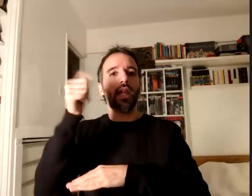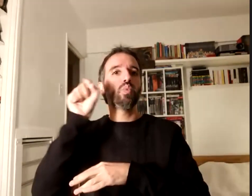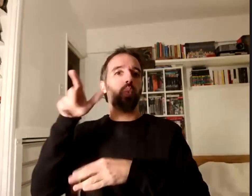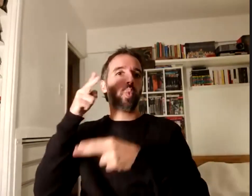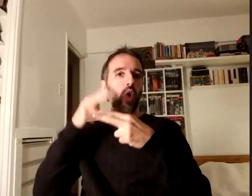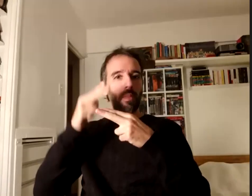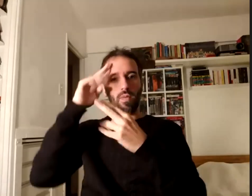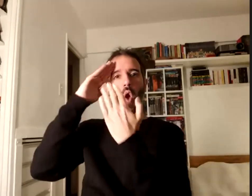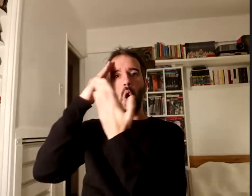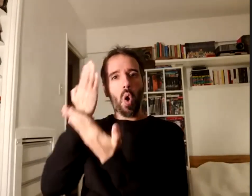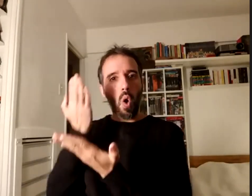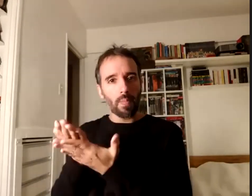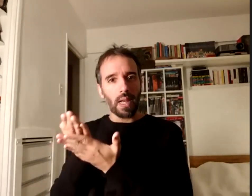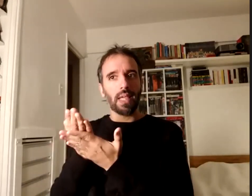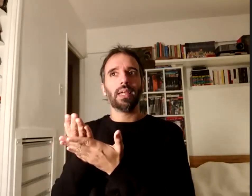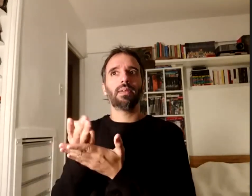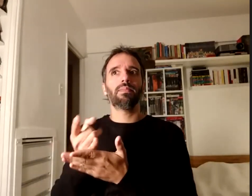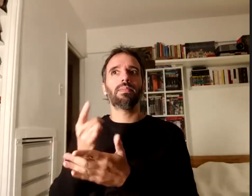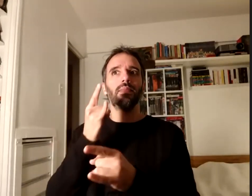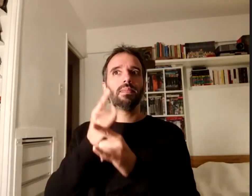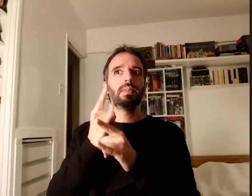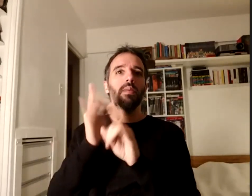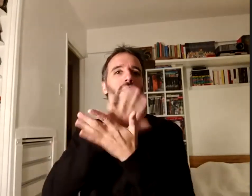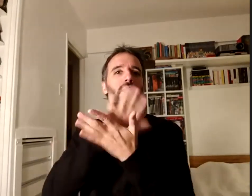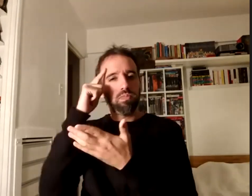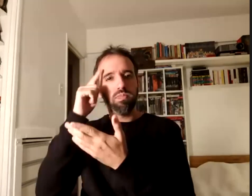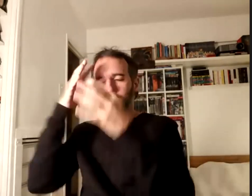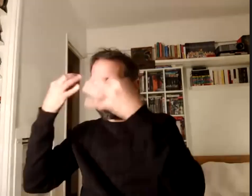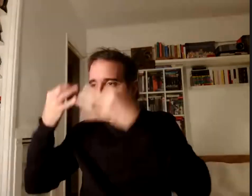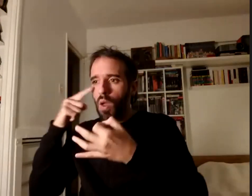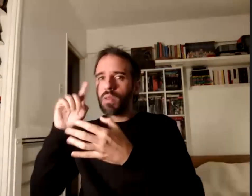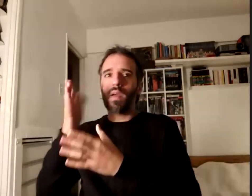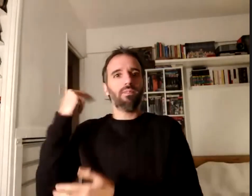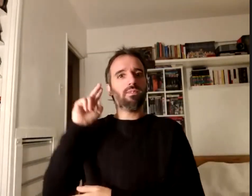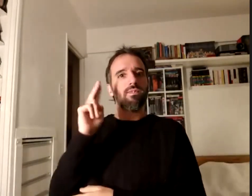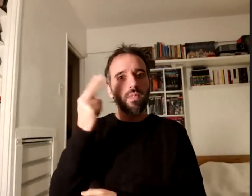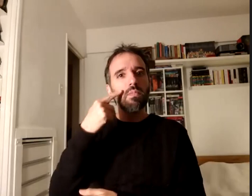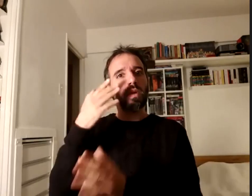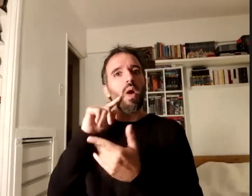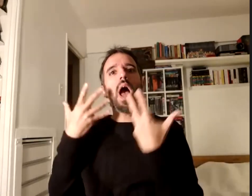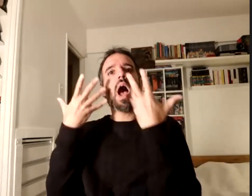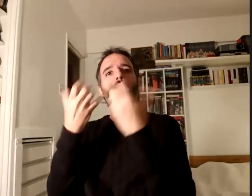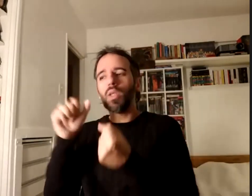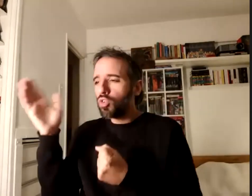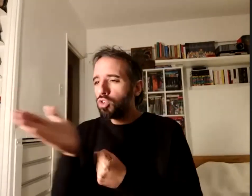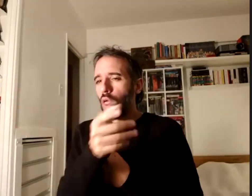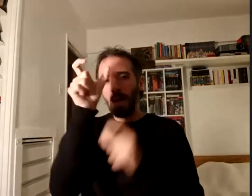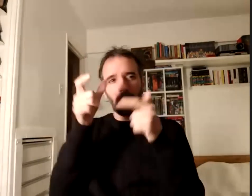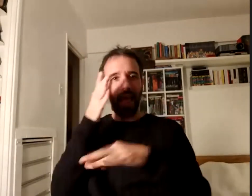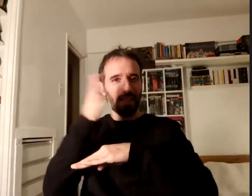su siempre cálido impulso a la creación de dispositivos que acompañan y apoyan el ingreso la permanencia y el egreso de